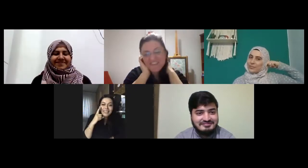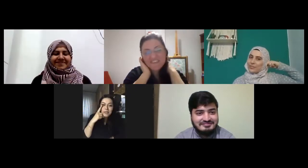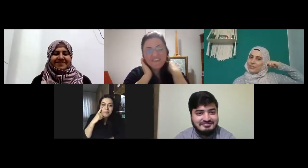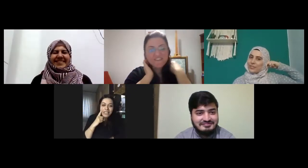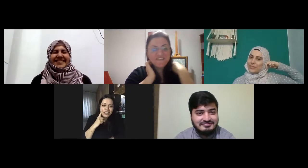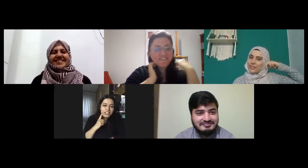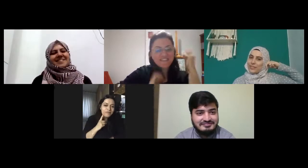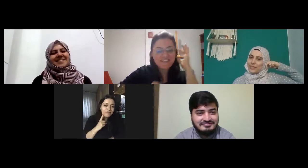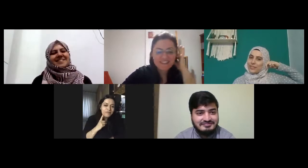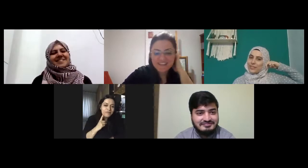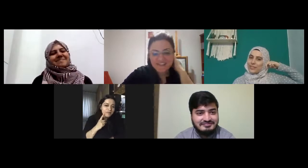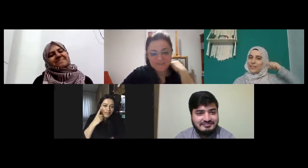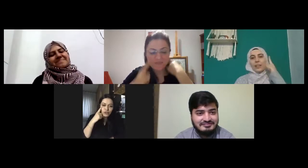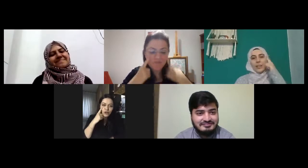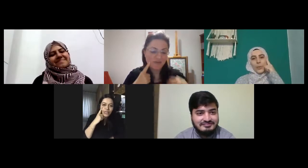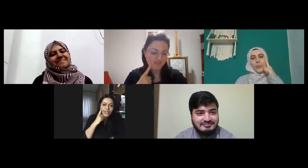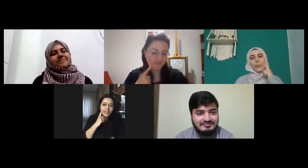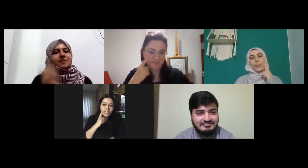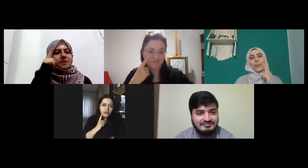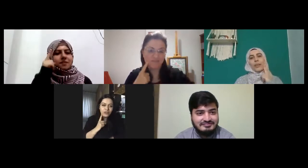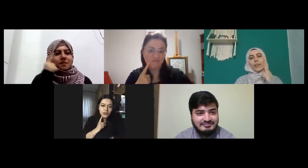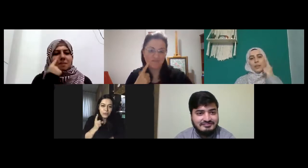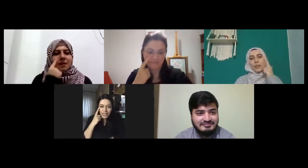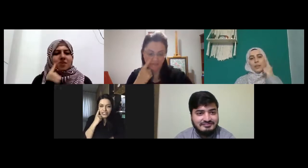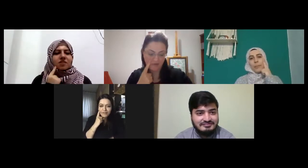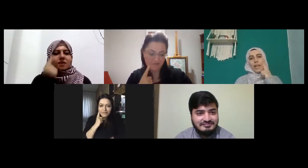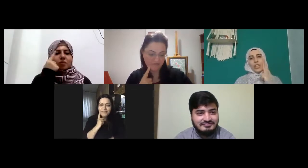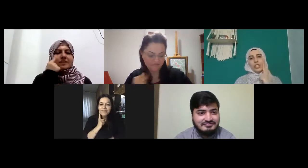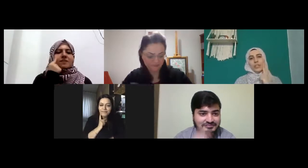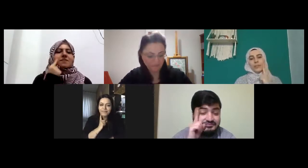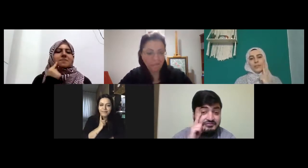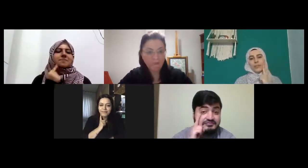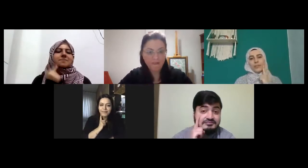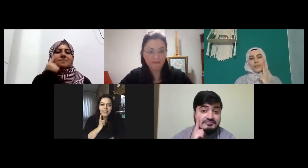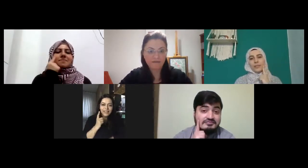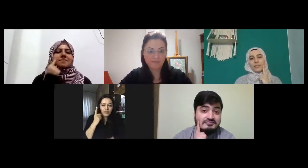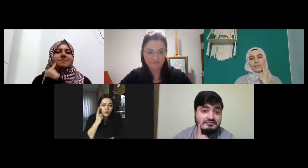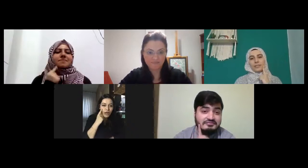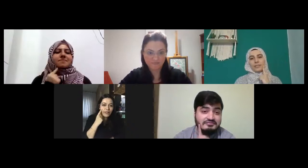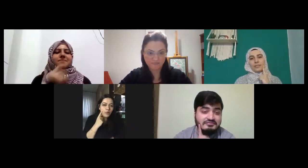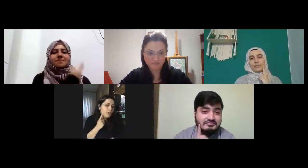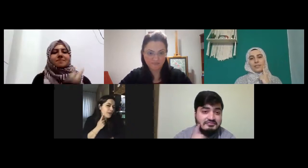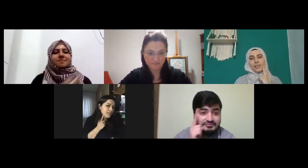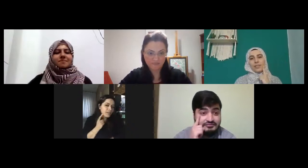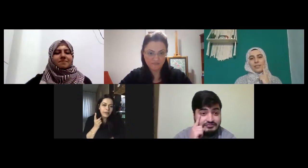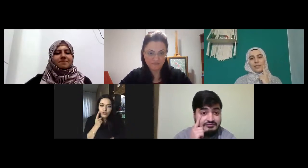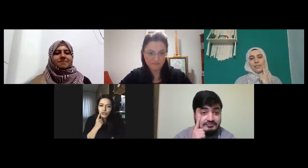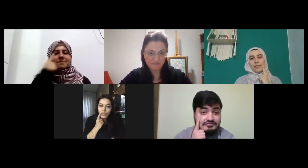beş şöyle aşağı doğru çekiyorum beş bu rengi de seveyim yukarıdan böyle başlarsa beş şu sadece